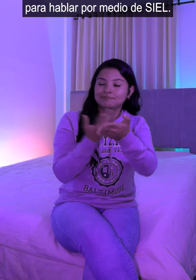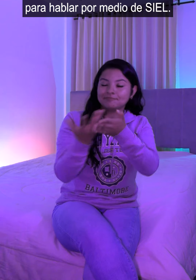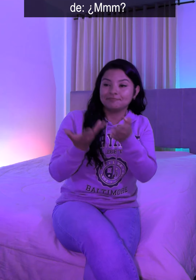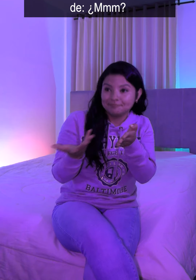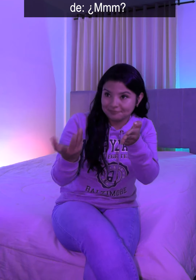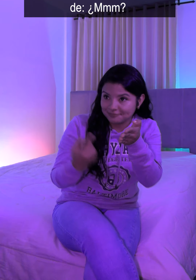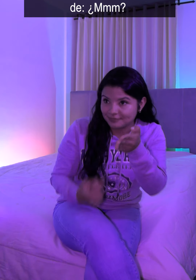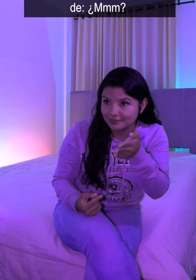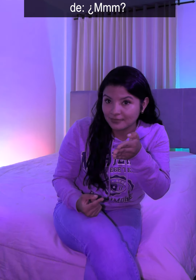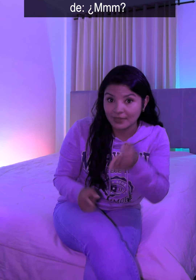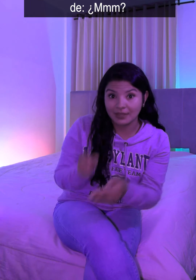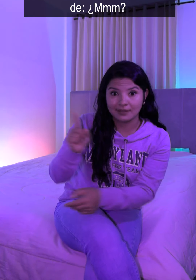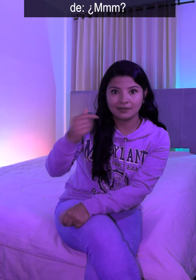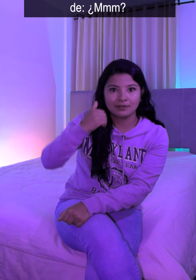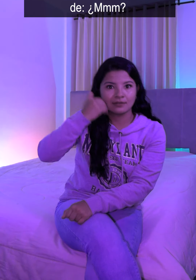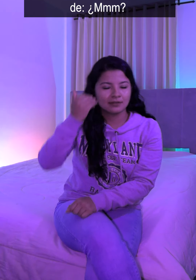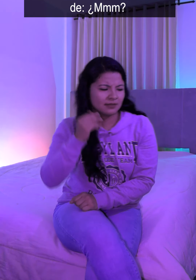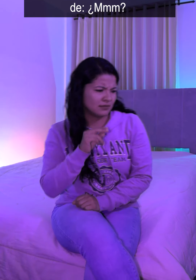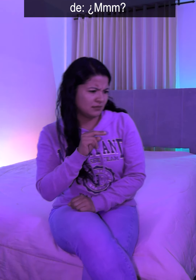El señor me miró con una cara de...